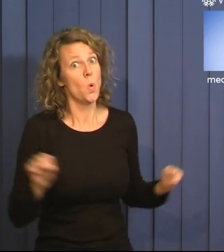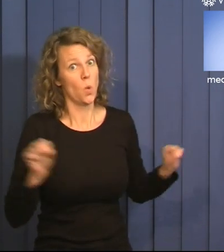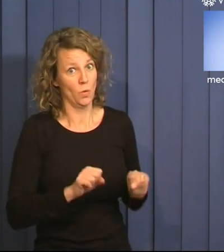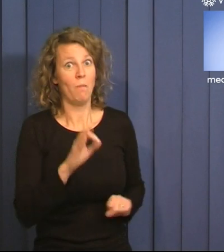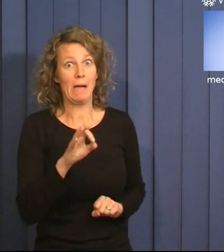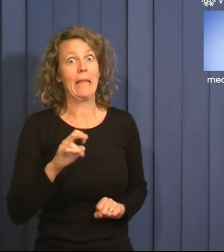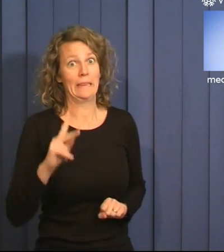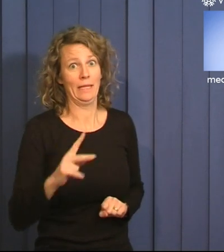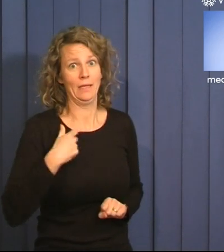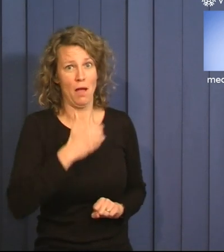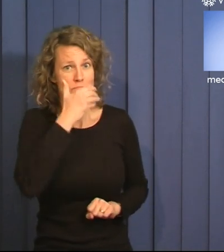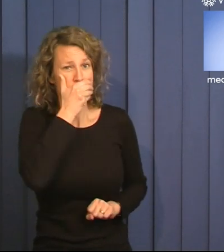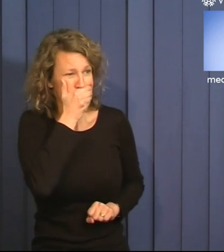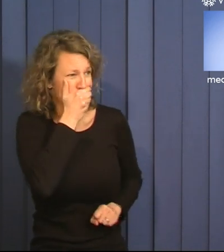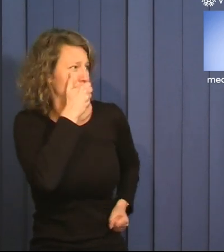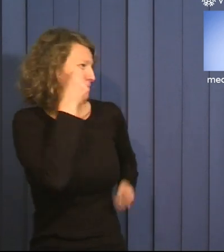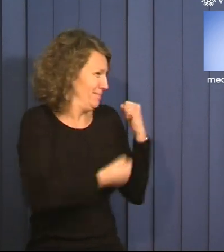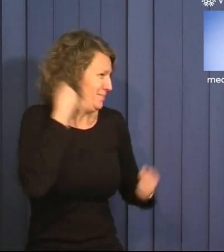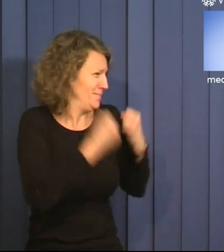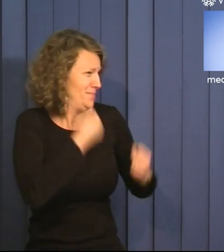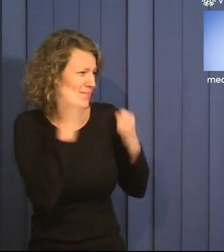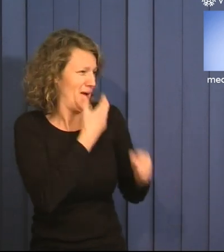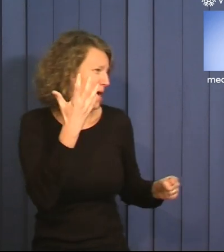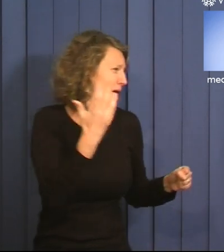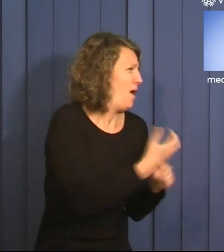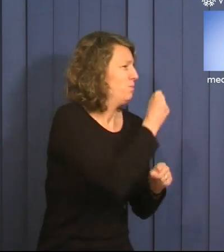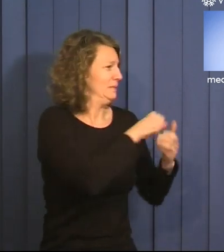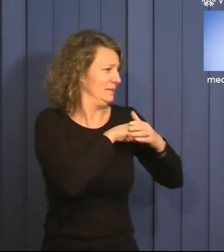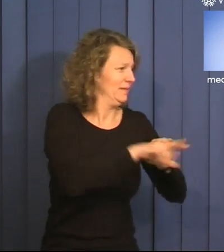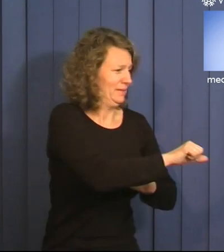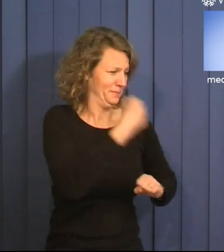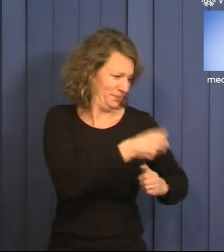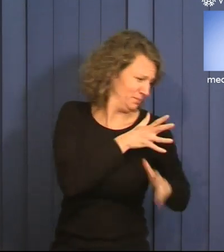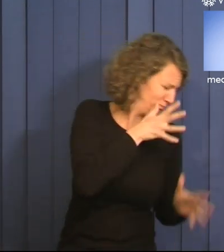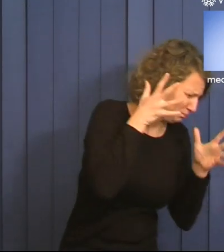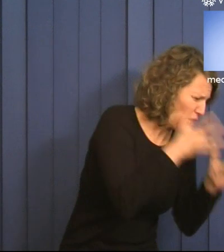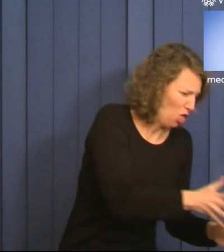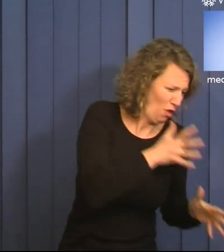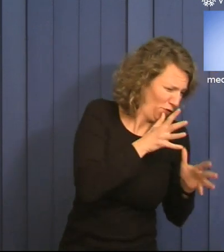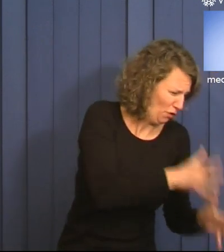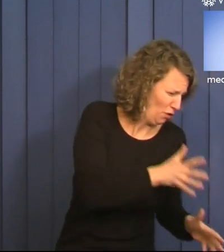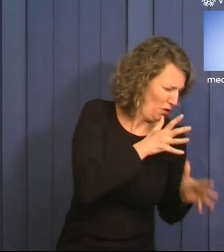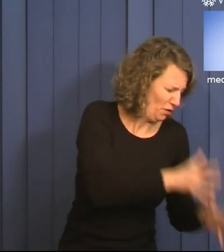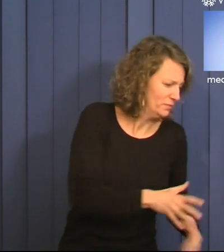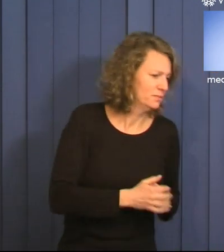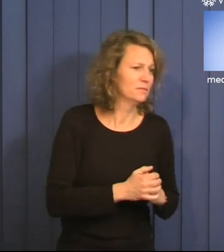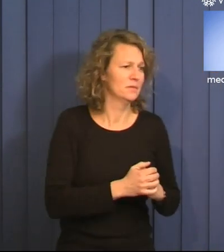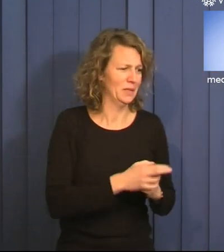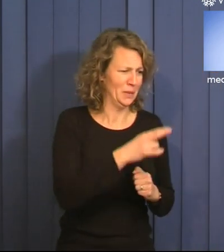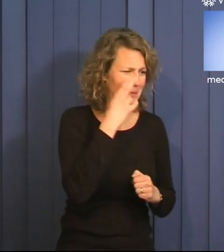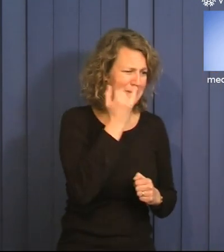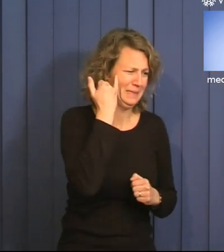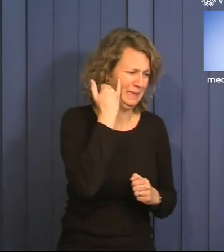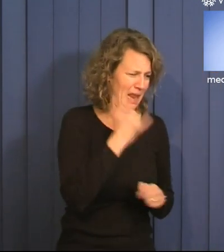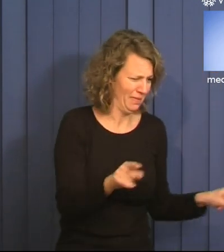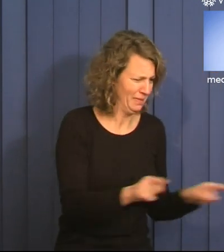panik. Jag springer med handen för munnen och lyckas med minsta möjliga marginal träffa toaletten med min spya. Det stinker och